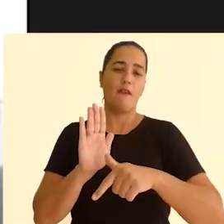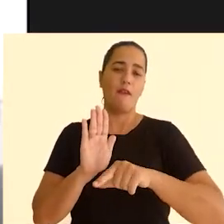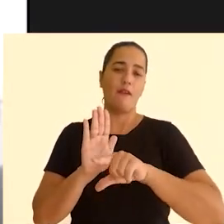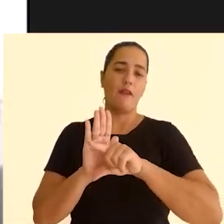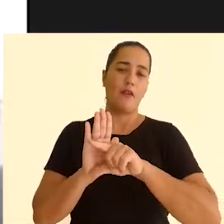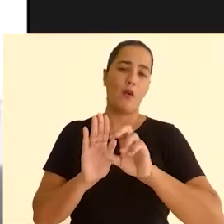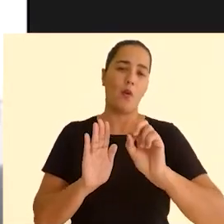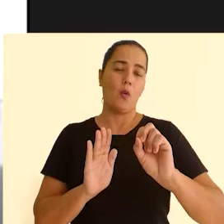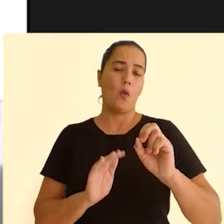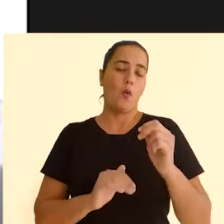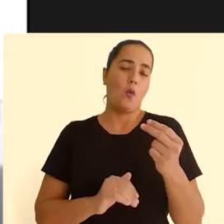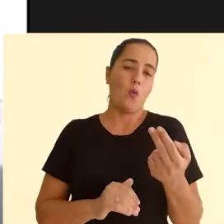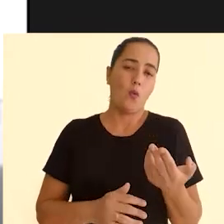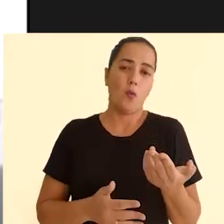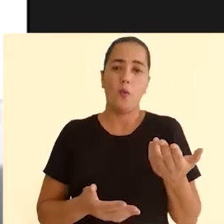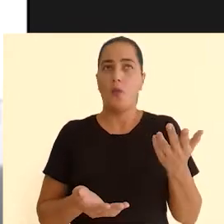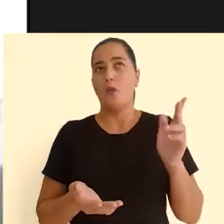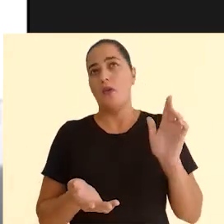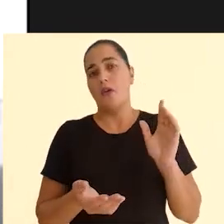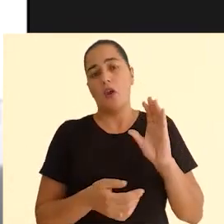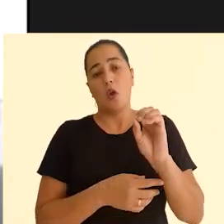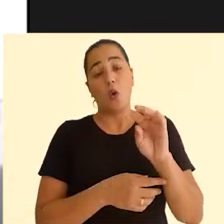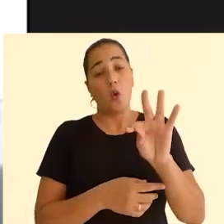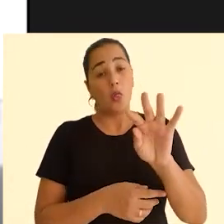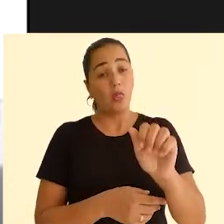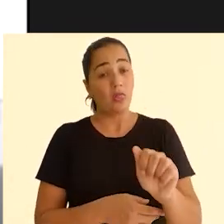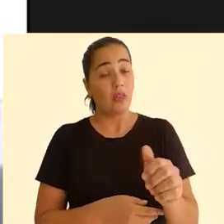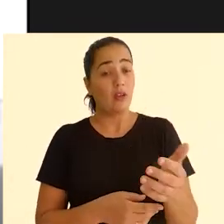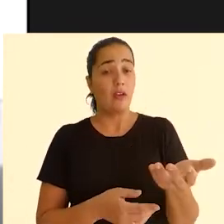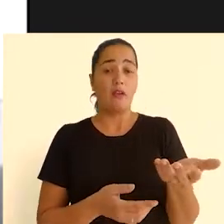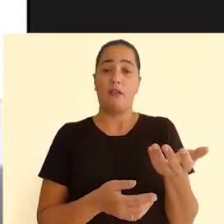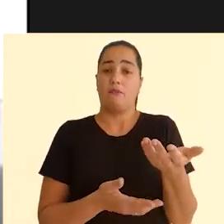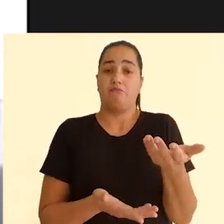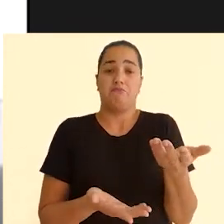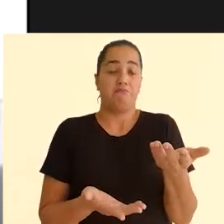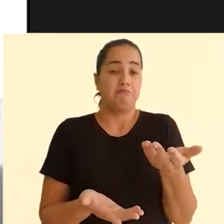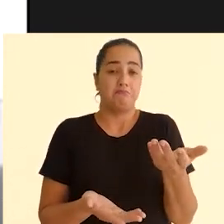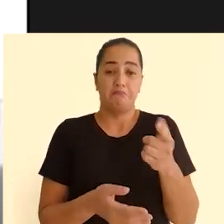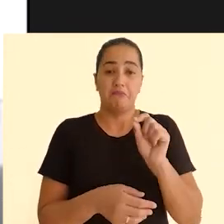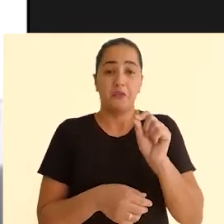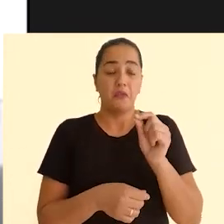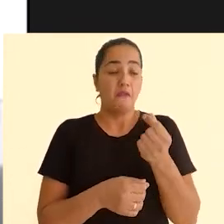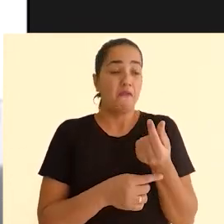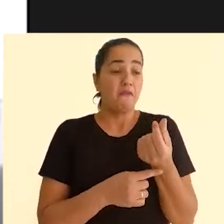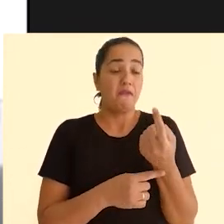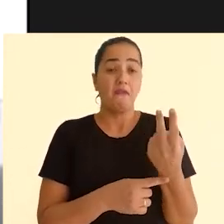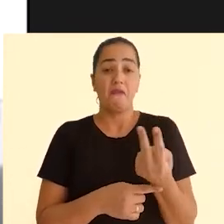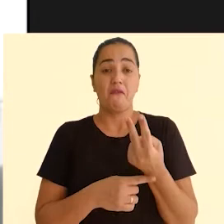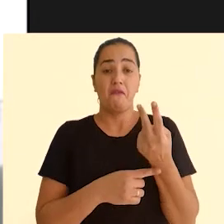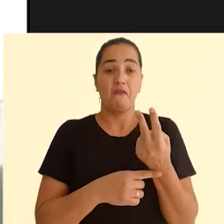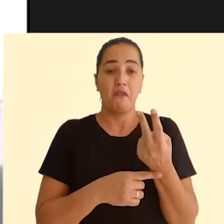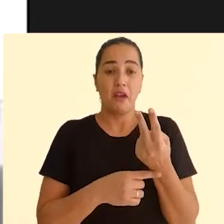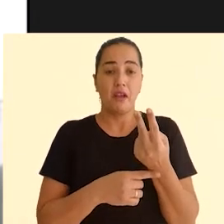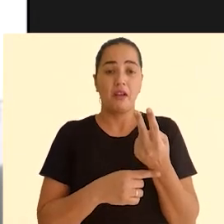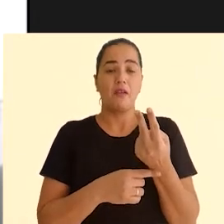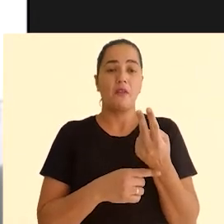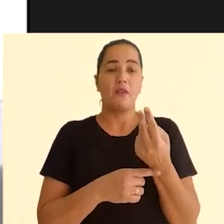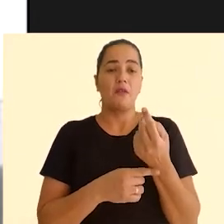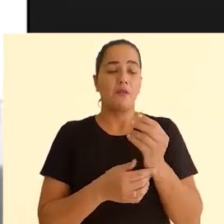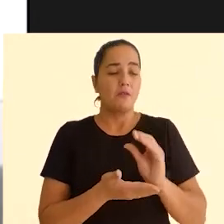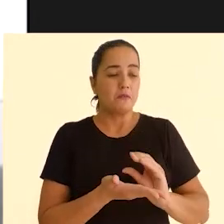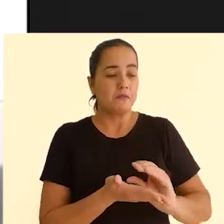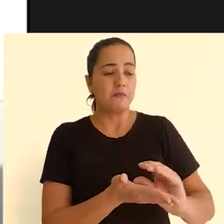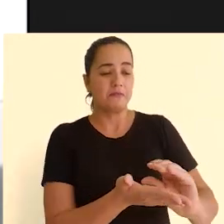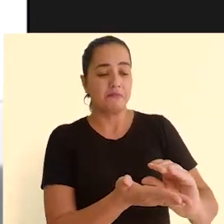lei ou para cumprir uma determinada cota ou para deduzir algum valor que está disponível,